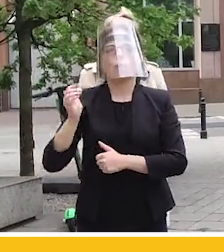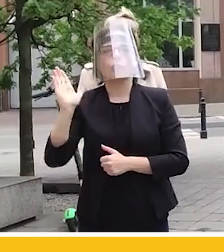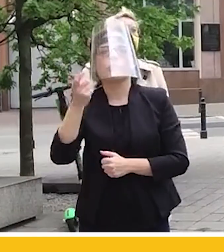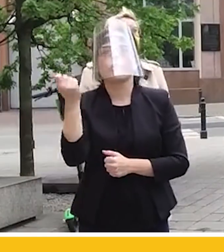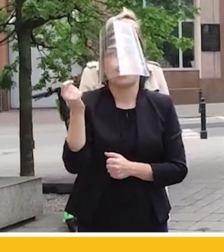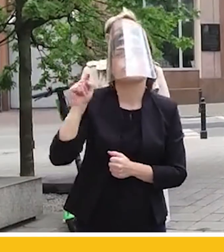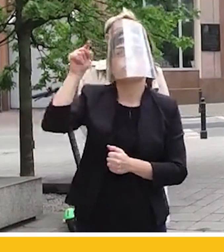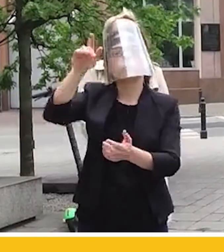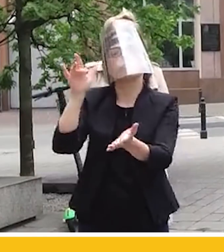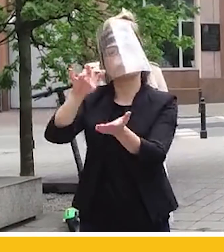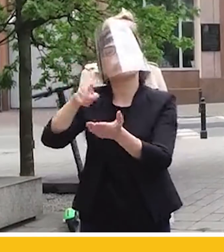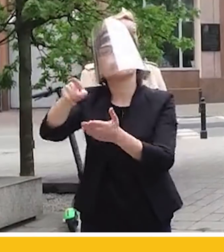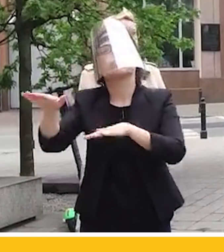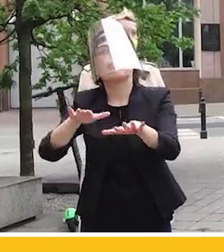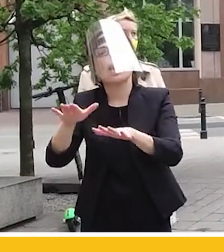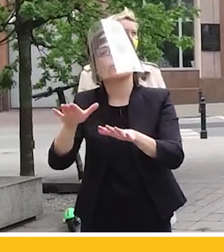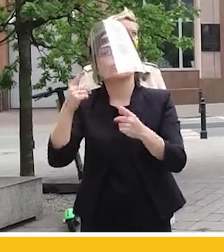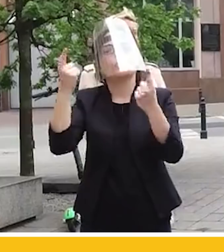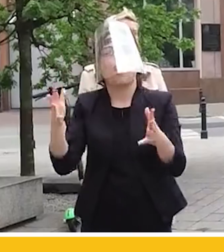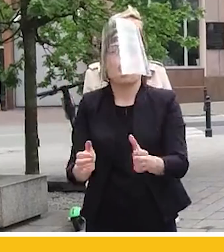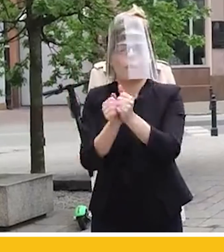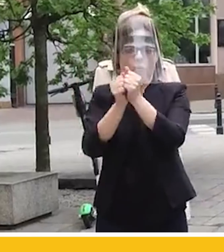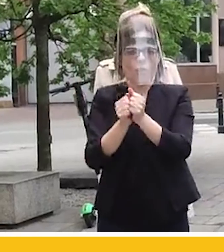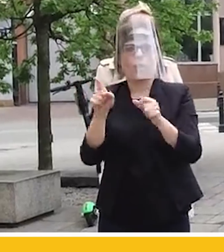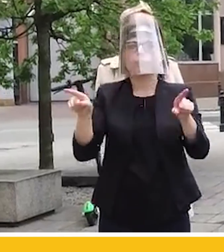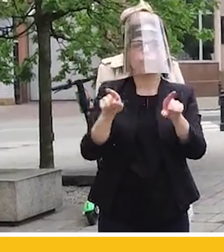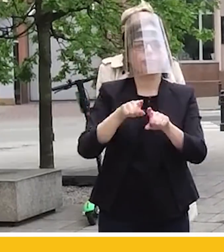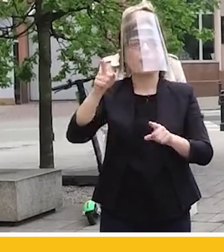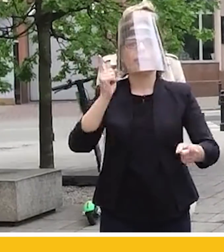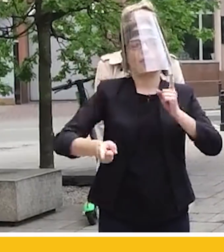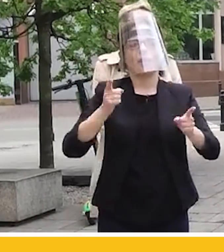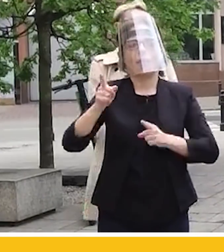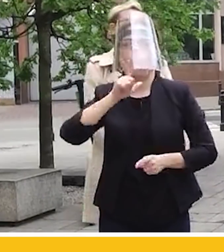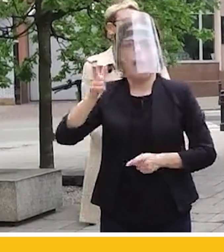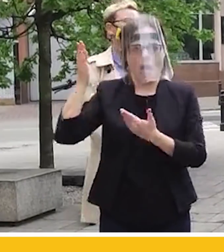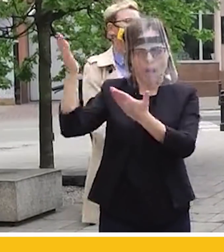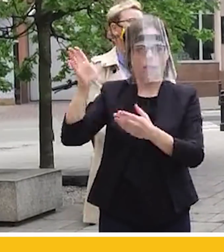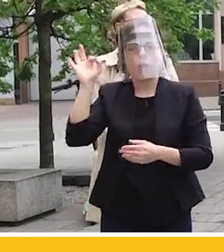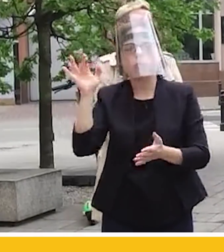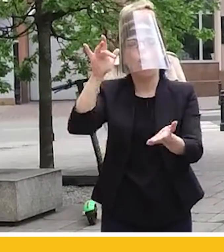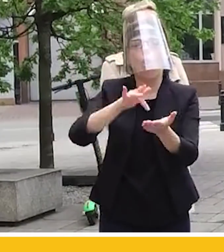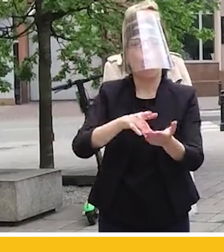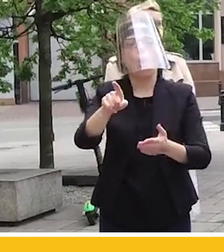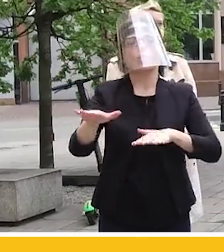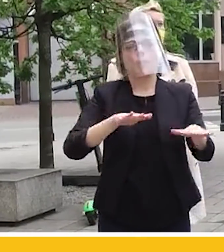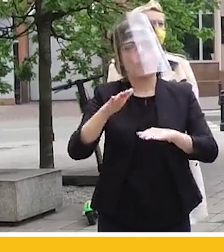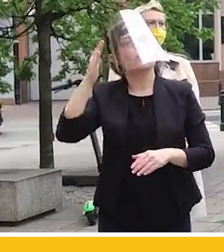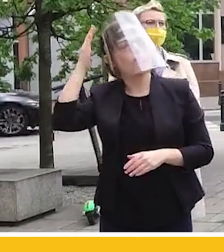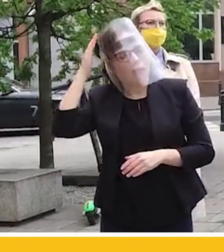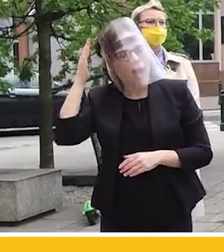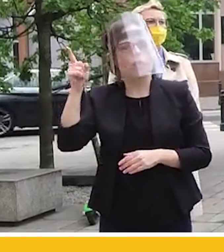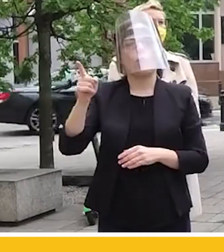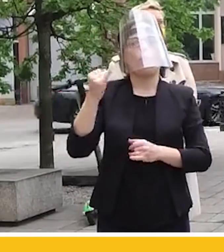ratowali sytuację na miejscu. Niczym przywódcy niektórych azjatyckich dyktatur, bo na miejscu wiadomo, że oko pańskie jest w stanie